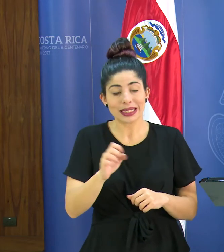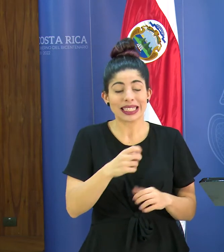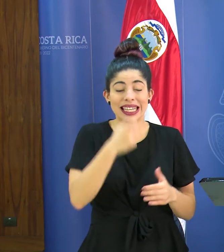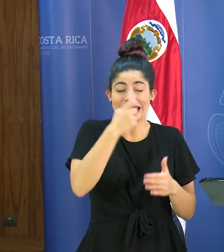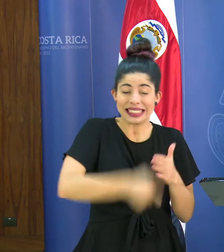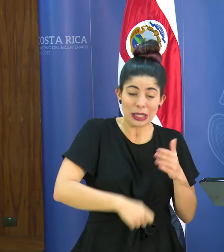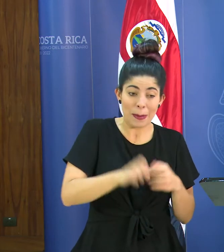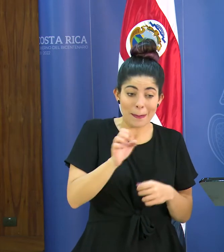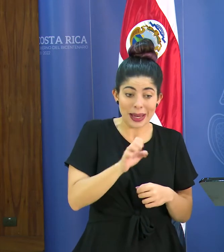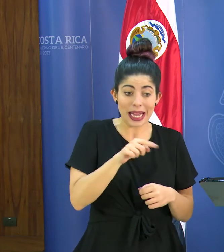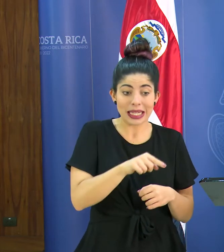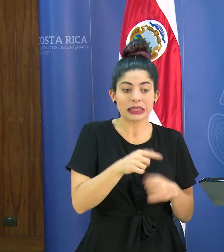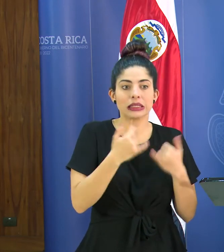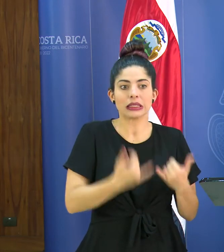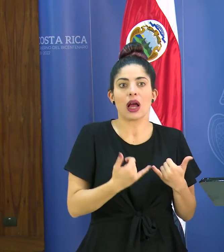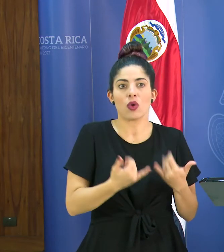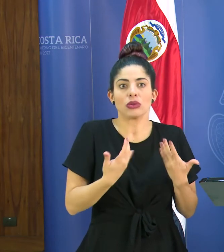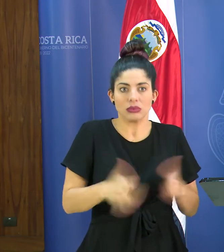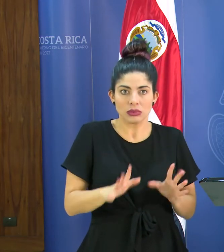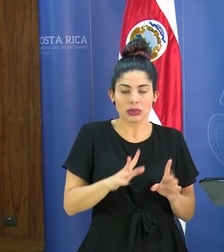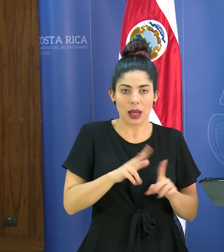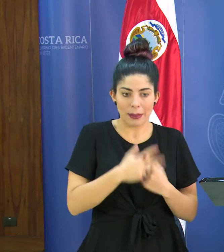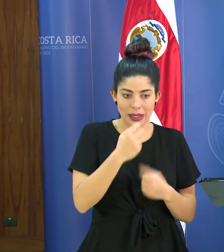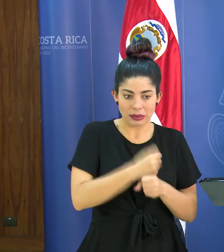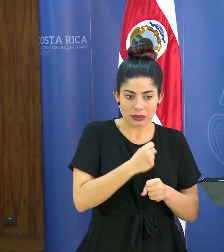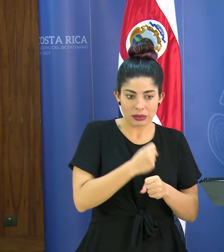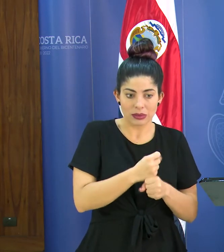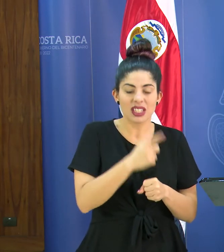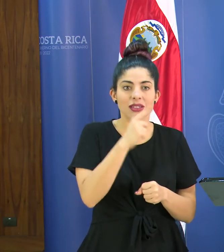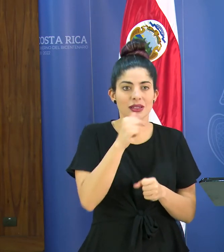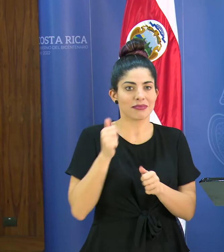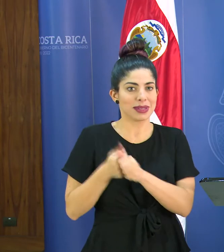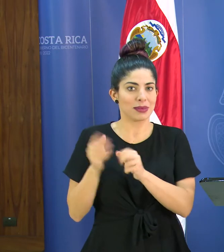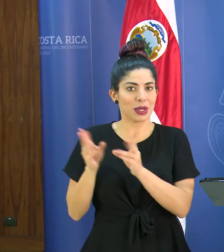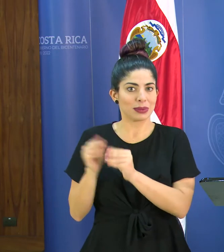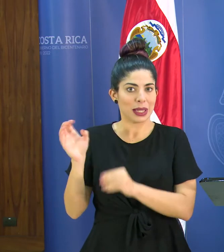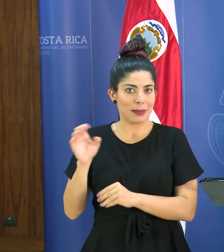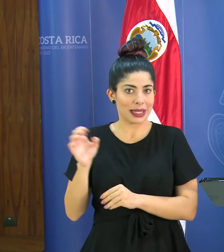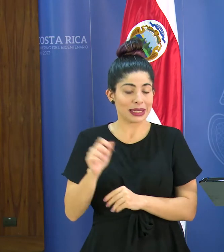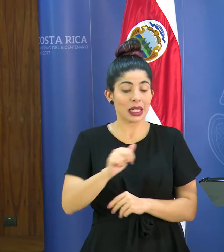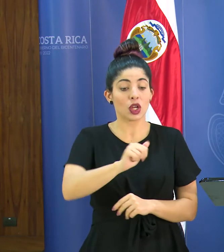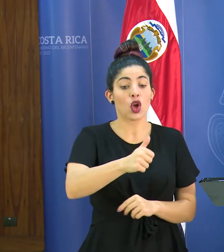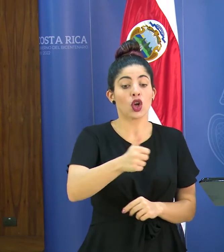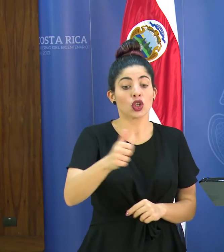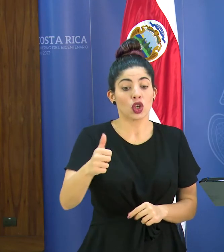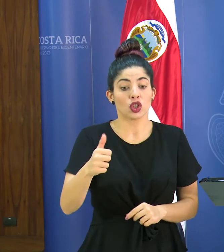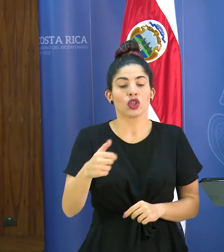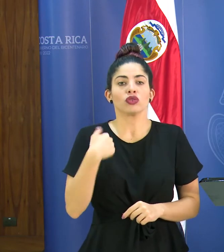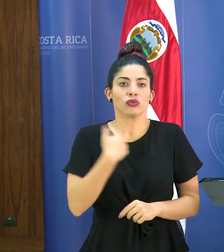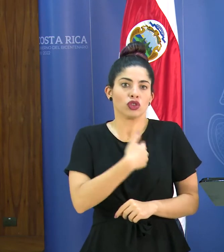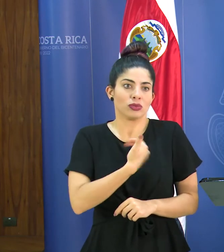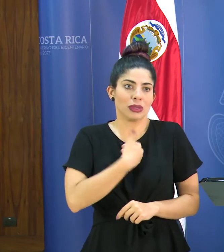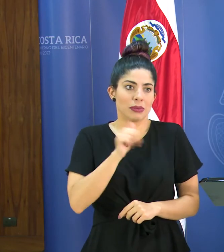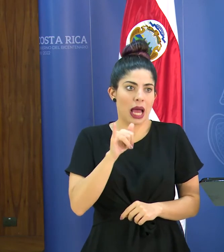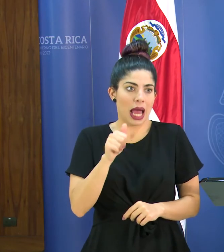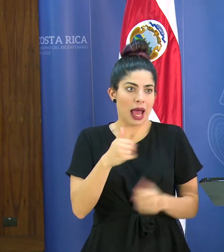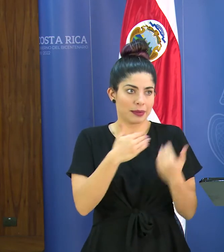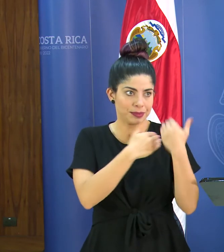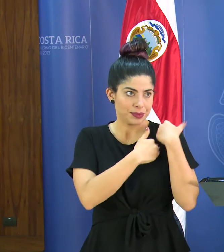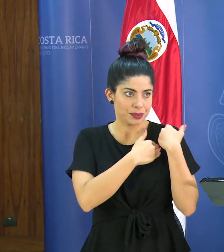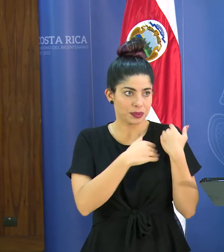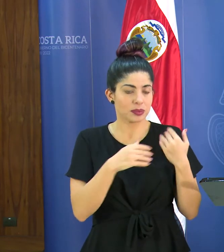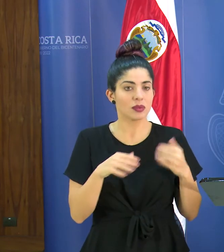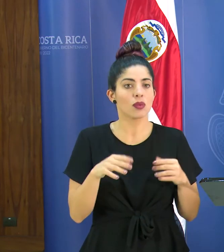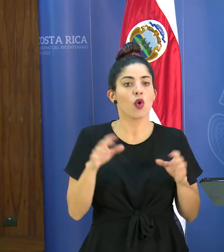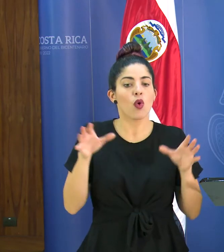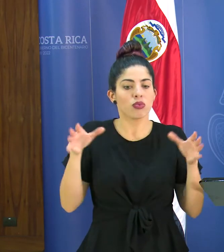extrema emergencia están siendo ejecutados desde la comisión y el resto por nosotros directamente por supuesto que de